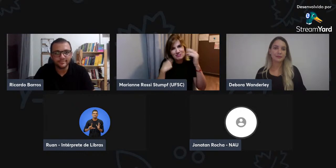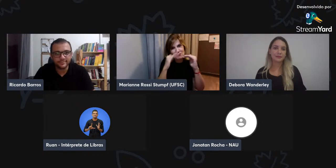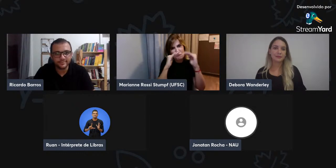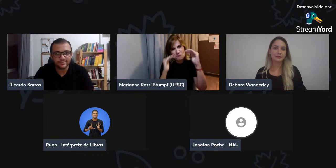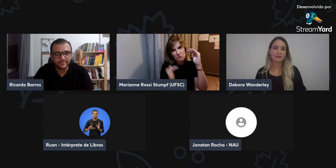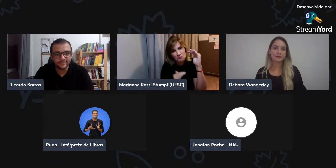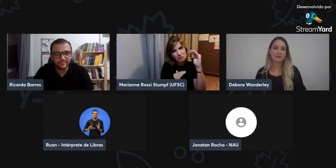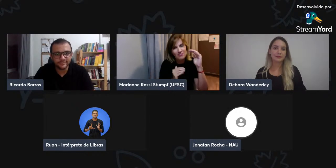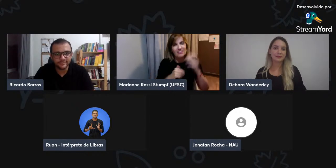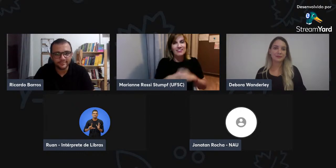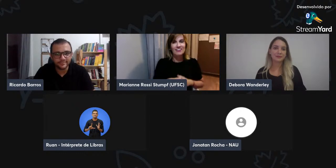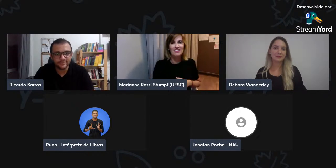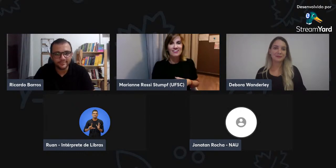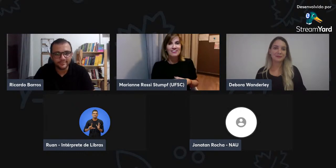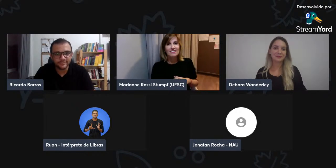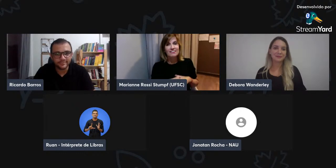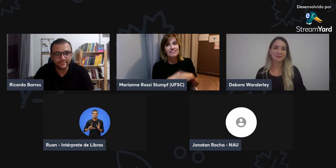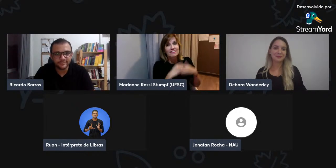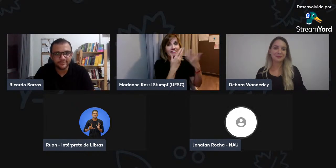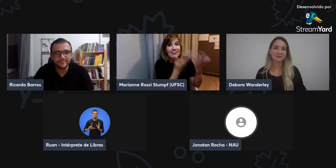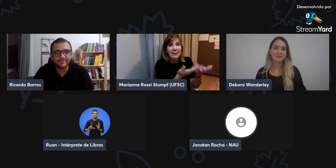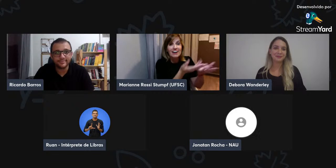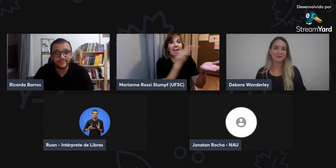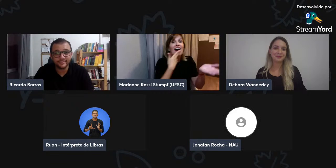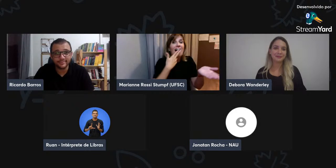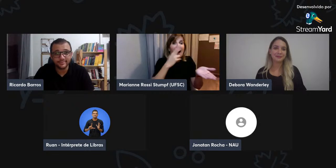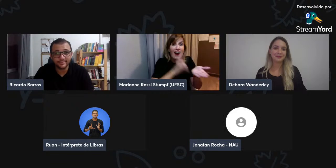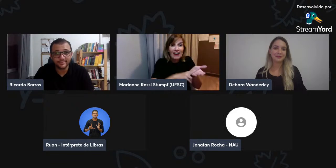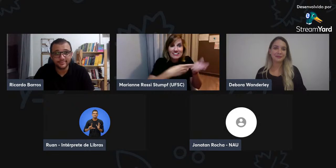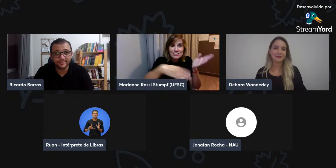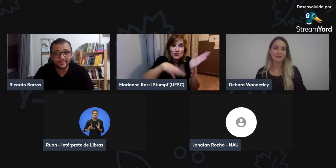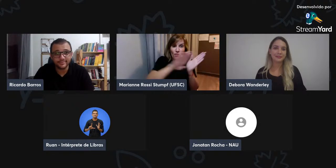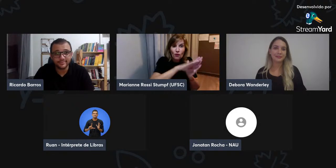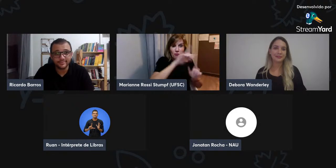progredir no processo de comunicação, apesar da timidez, né?